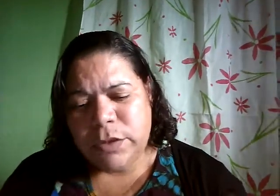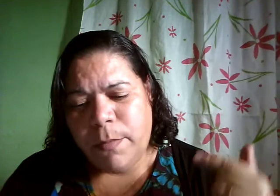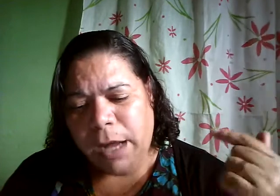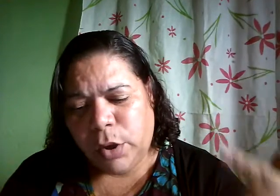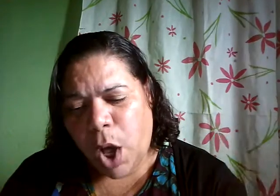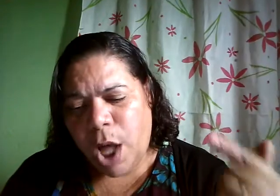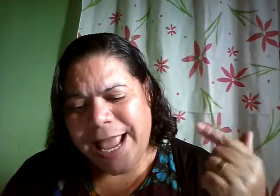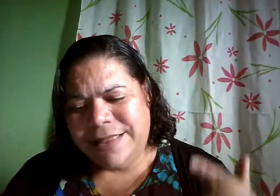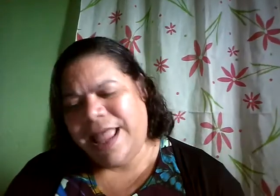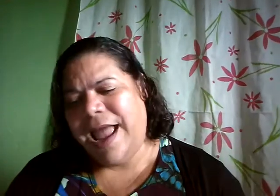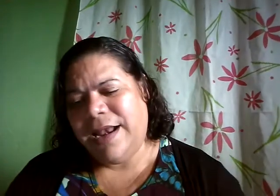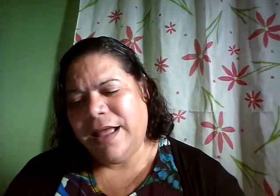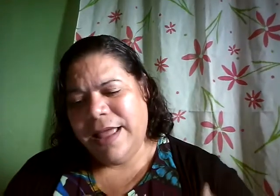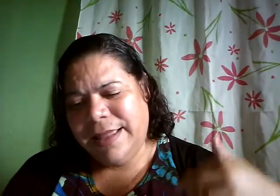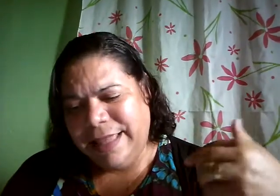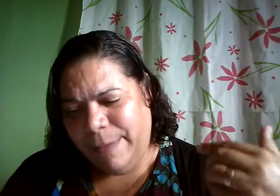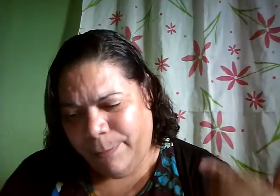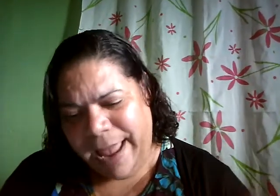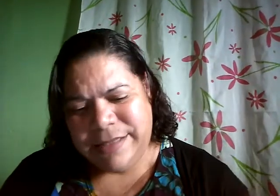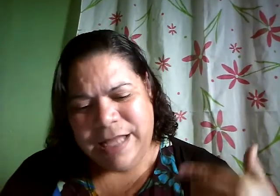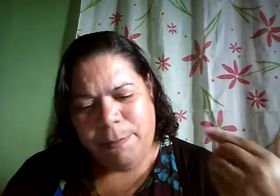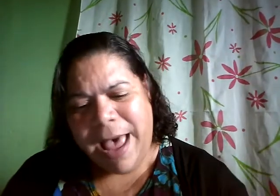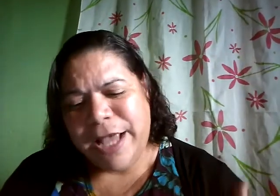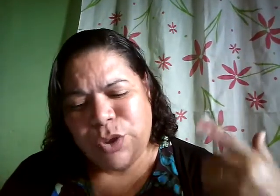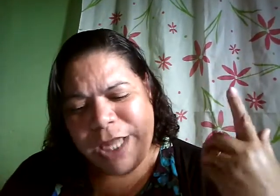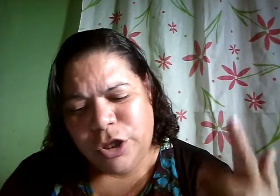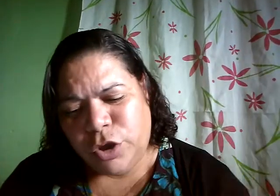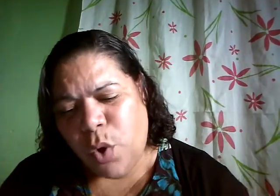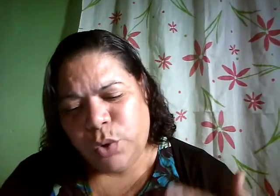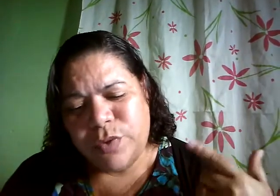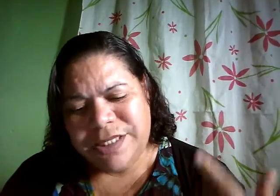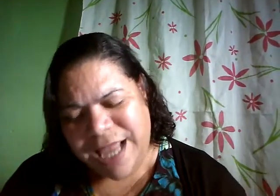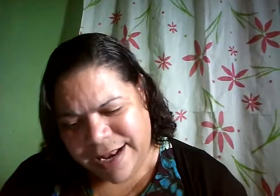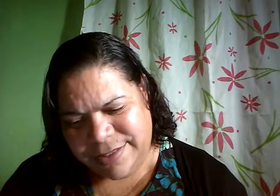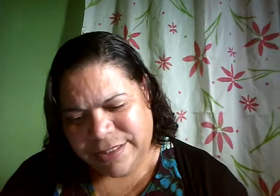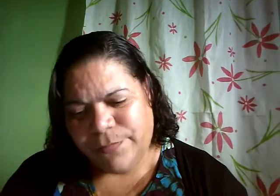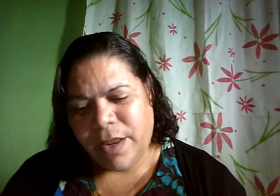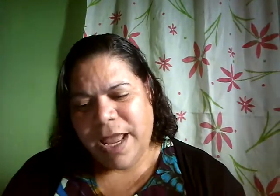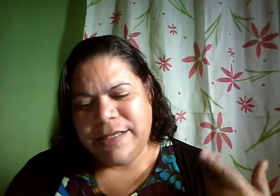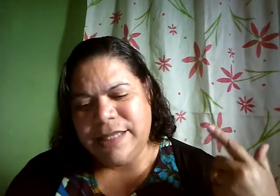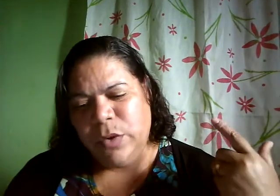uma glória eterna que pesa mais do que todos eles. Em 2